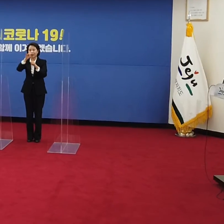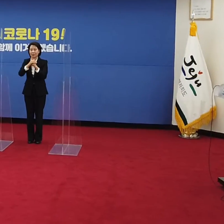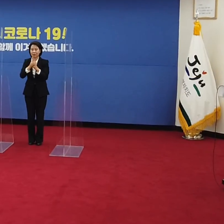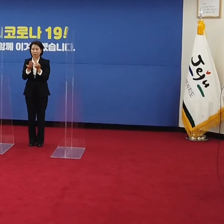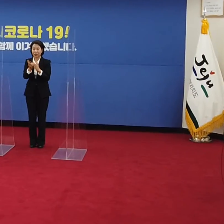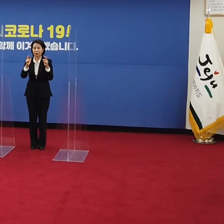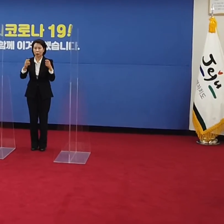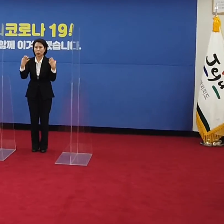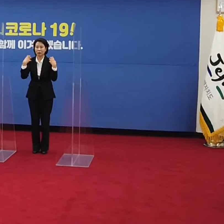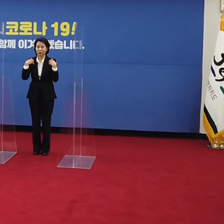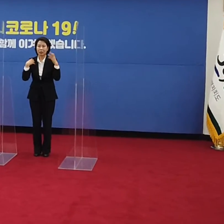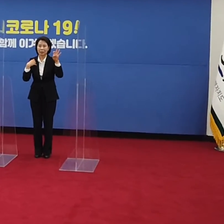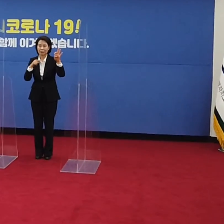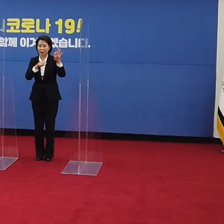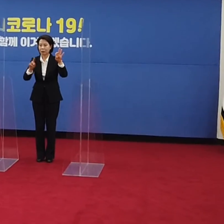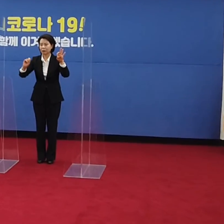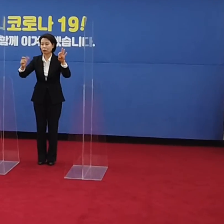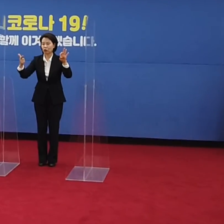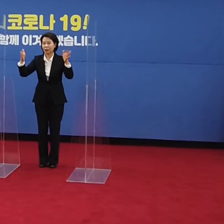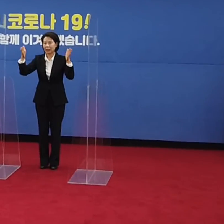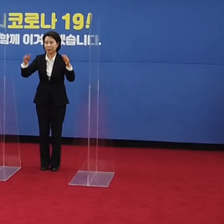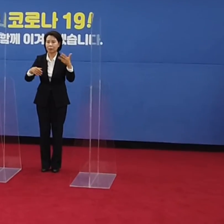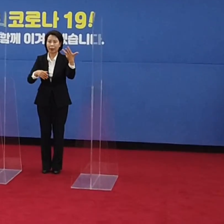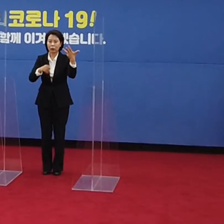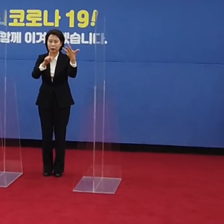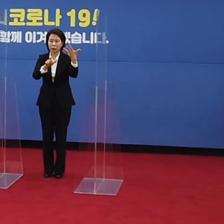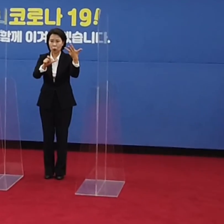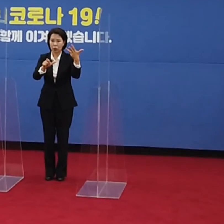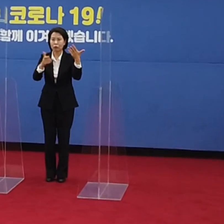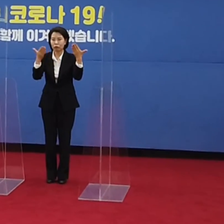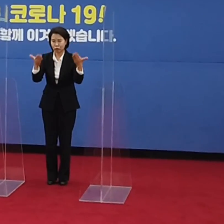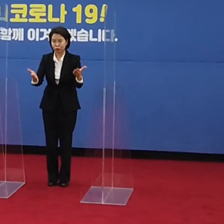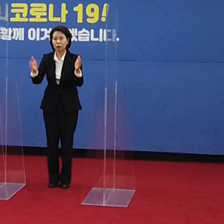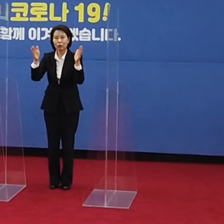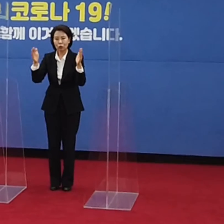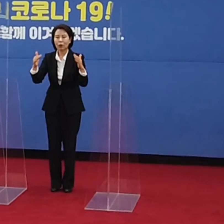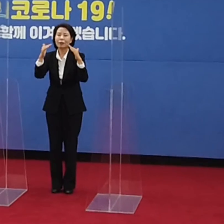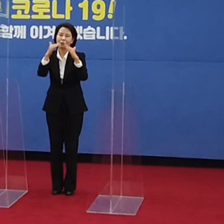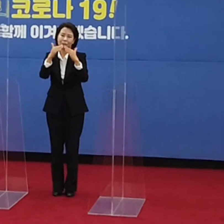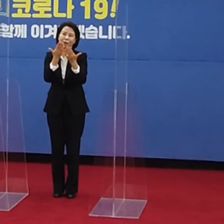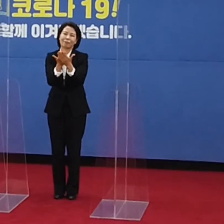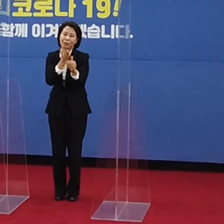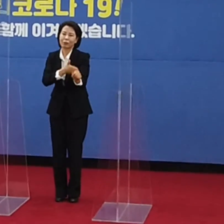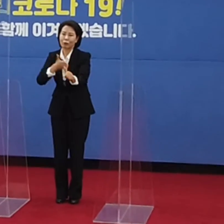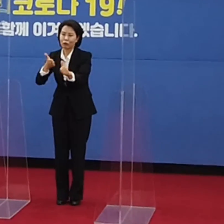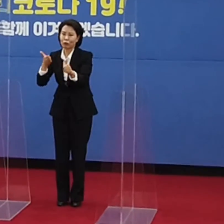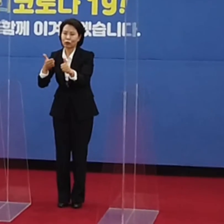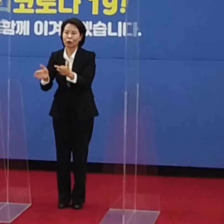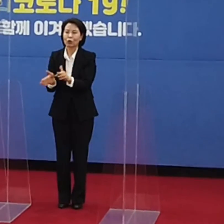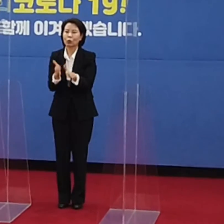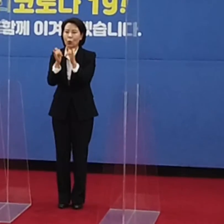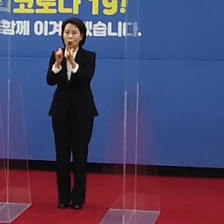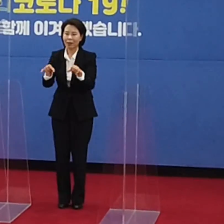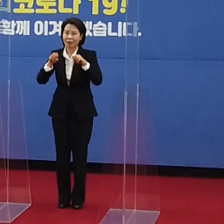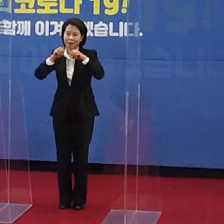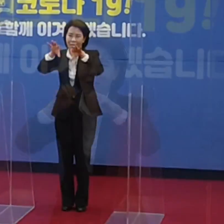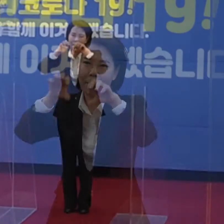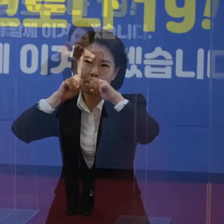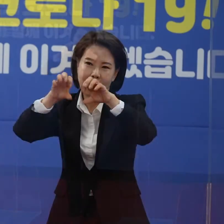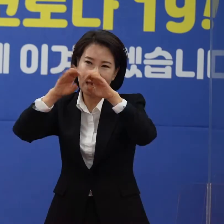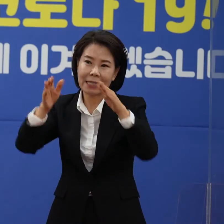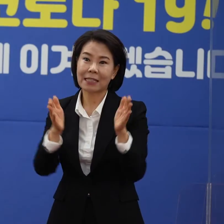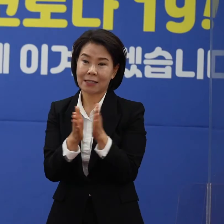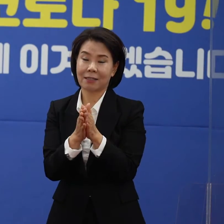도에서는 14일부터 16일까지 광복절 연휴 기간 집에서 머무르기 대도민 캠페인을 전개합니다.